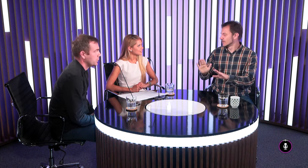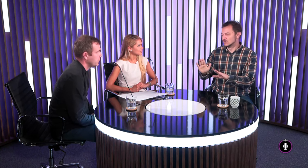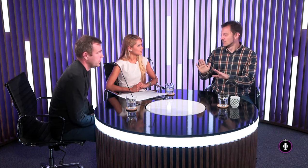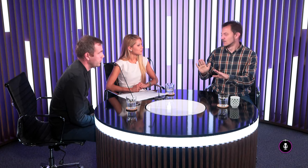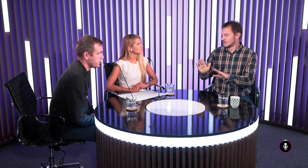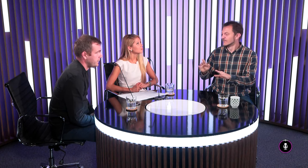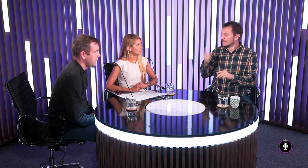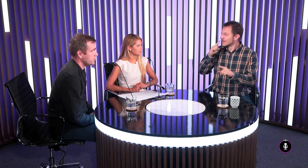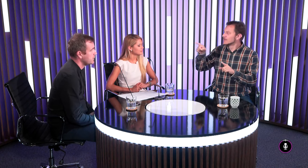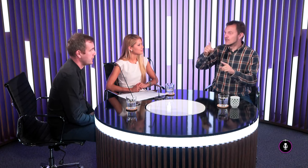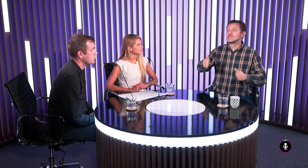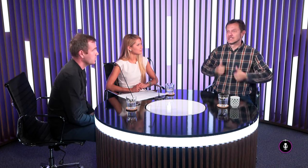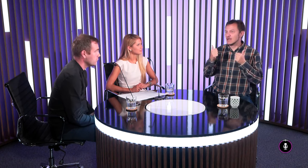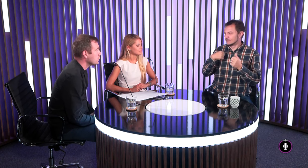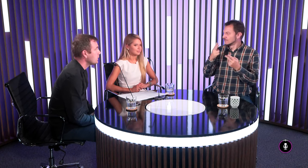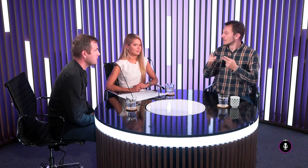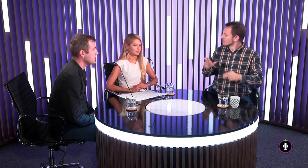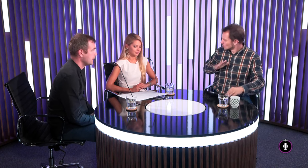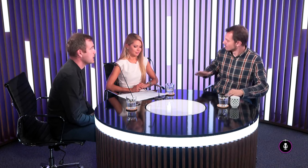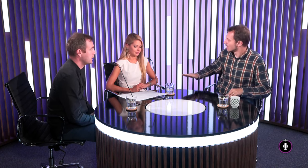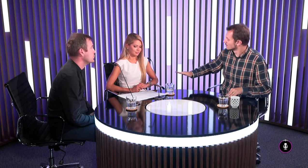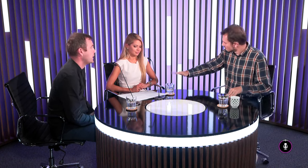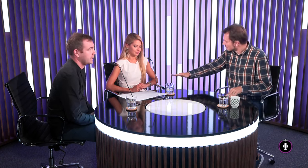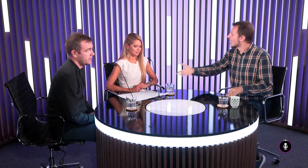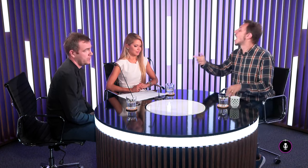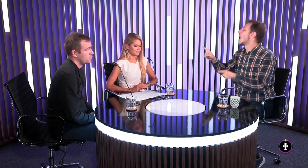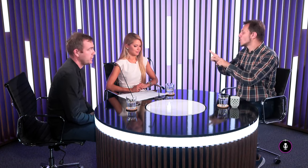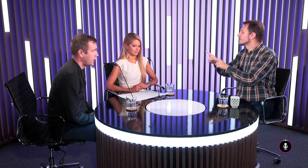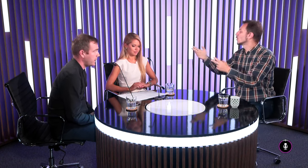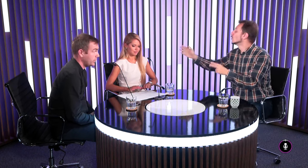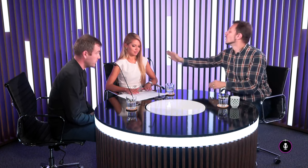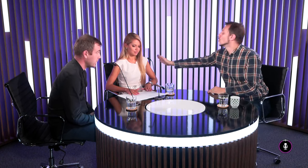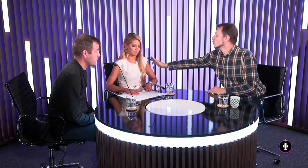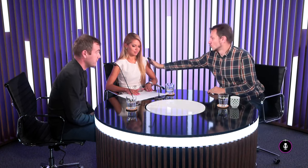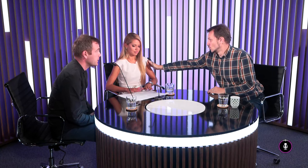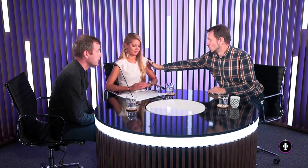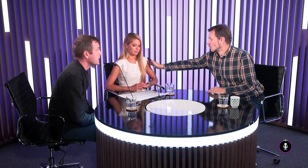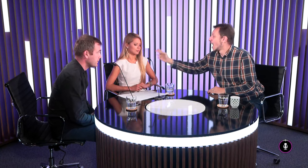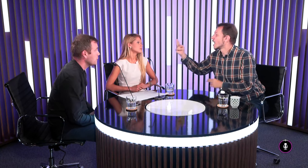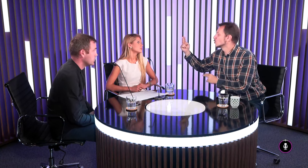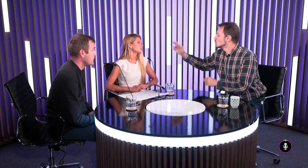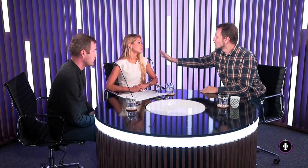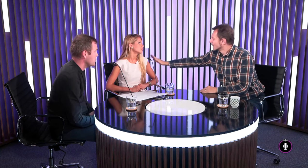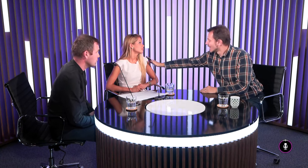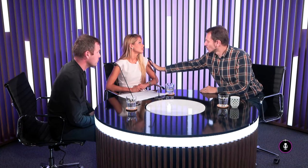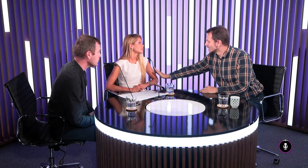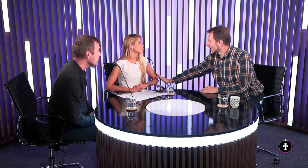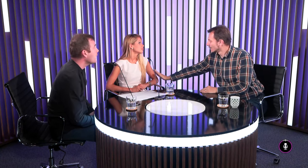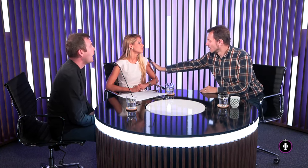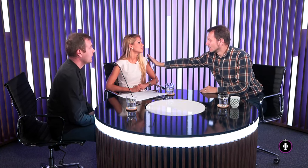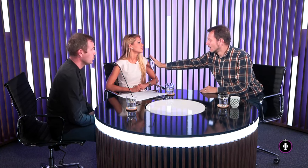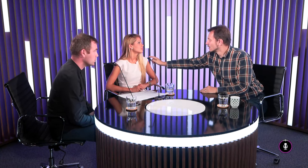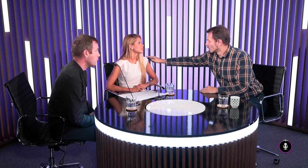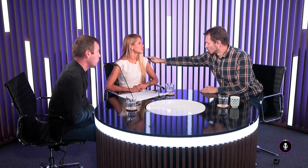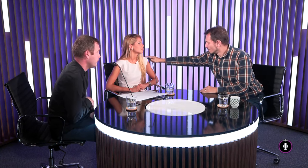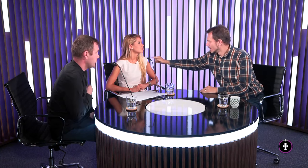nechcem to nie obťažovanie ešte sa vrátim k tomu dotyku aby ste sa nezlakli čiže aj keď ste nie trošku ďalej alebo nepozeráte sa na mňa tiež sa vás môžem dotknúť